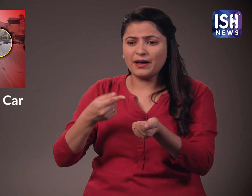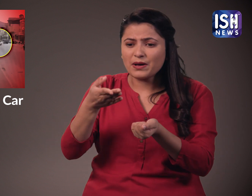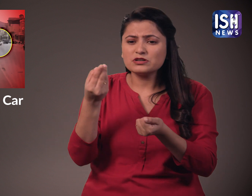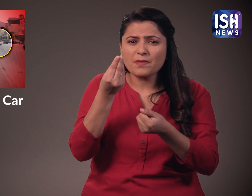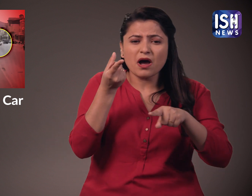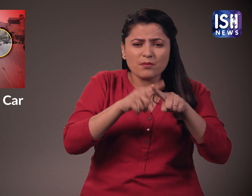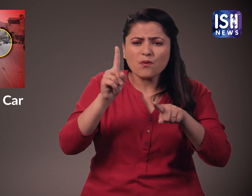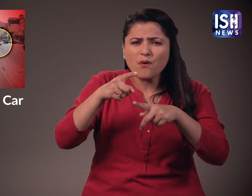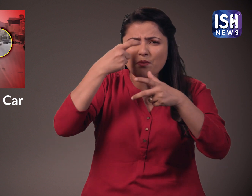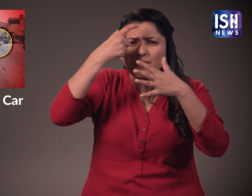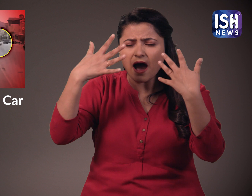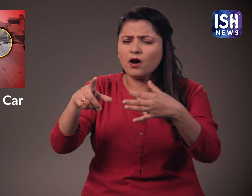जवाब देने के लिए तयार हो गई है